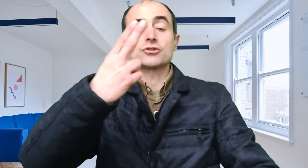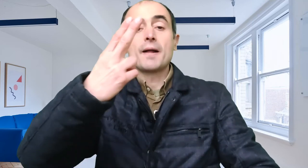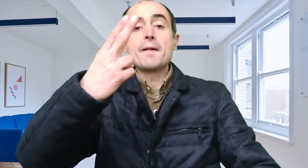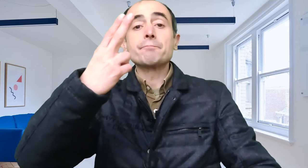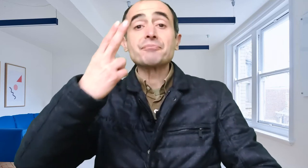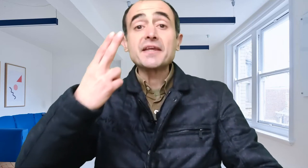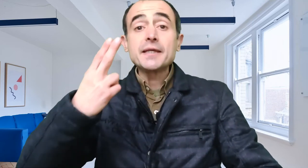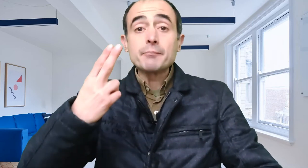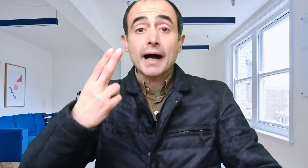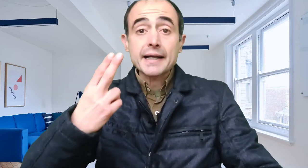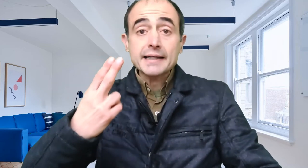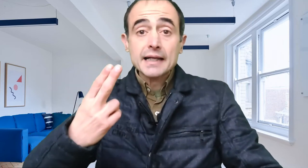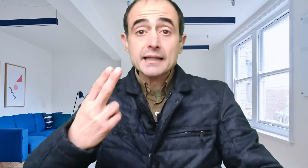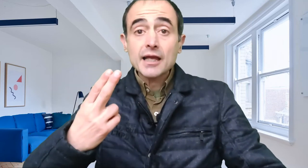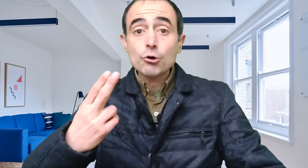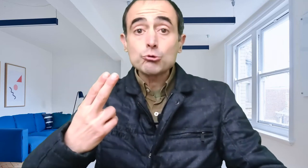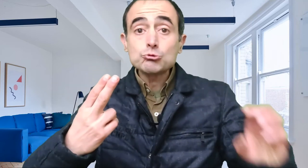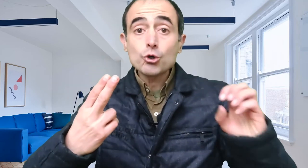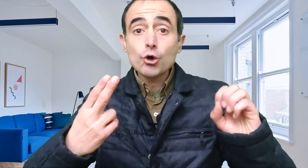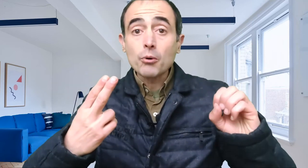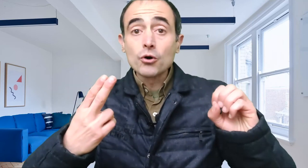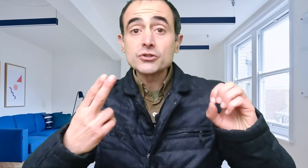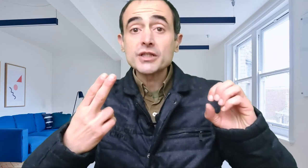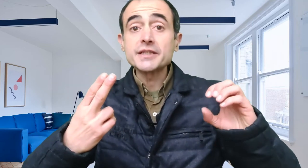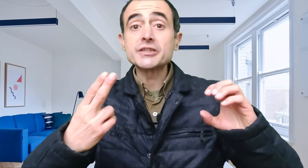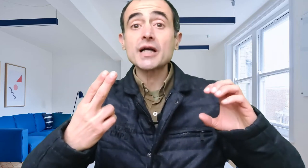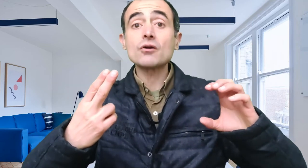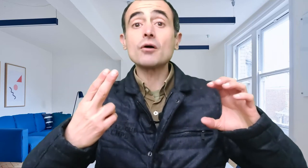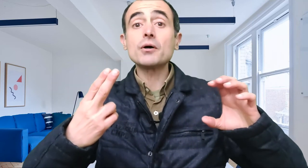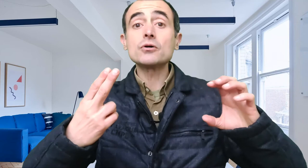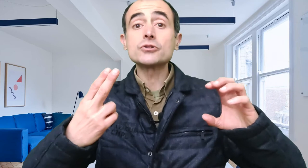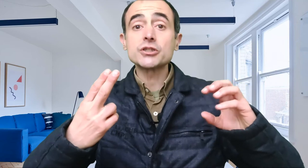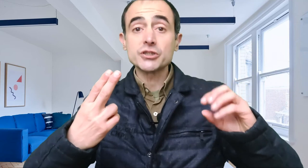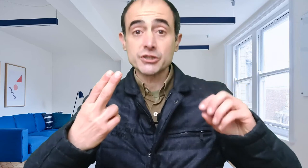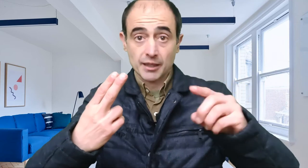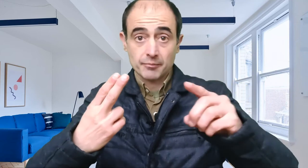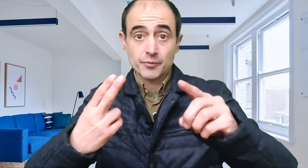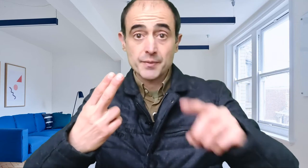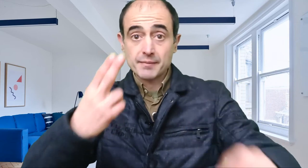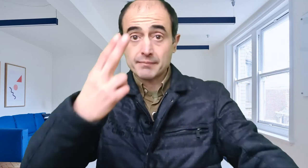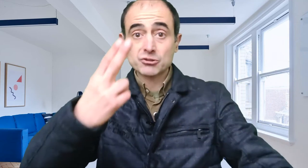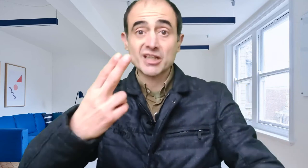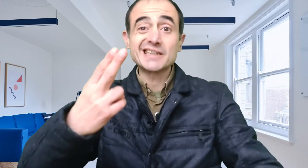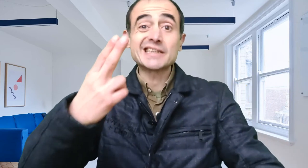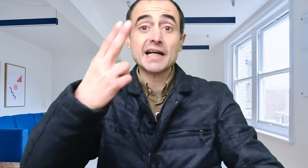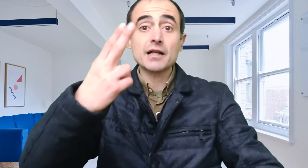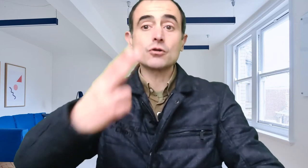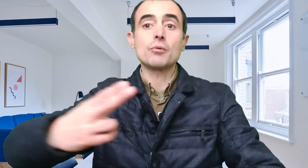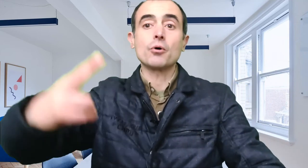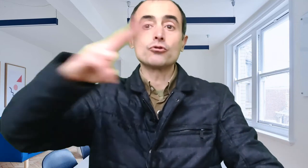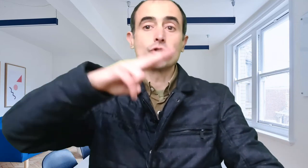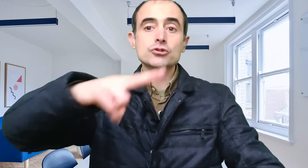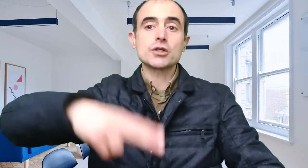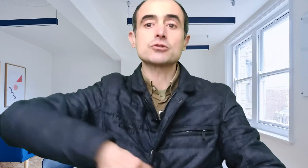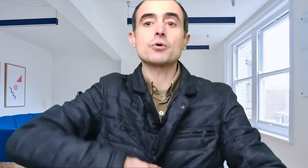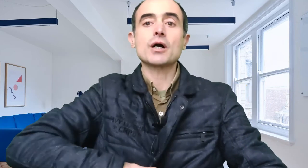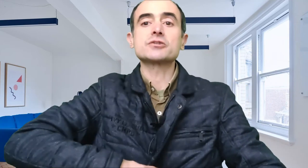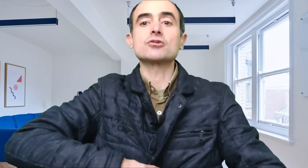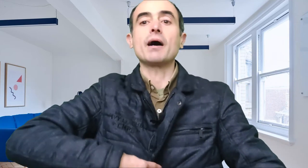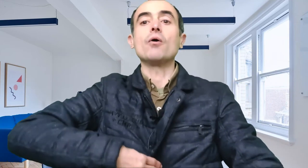imagínate un globo se hincha el globo se deshincha muy bien vamos a hinchar el globo dos dedos boca de estómago